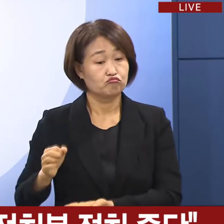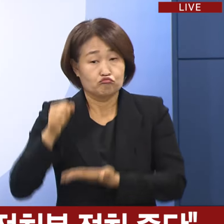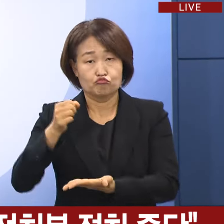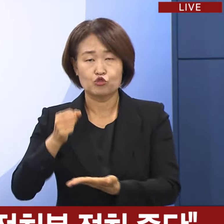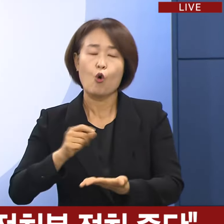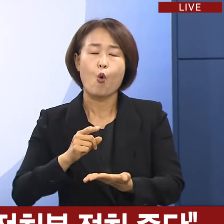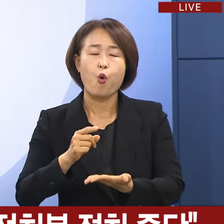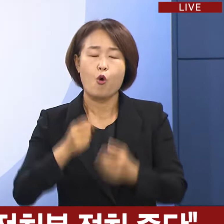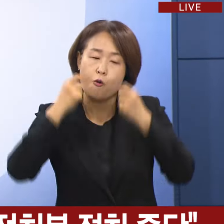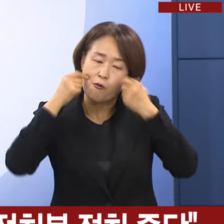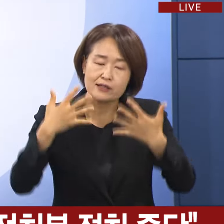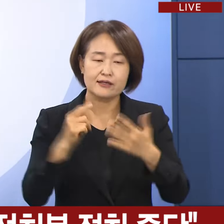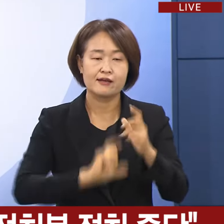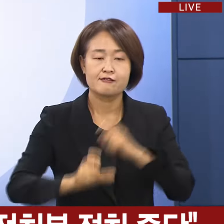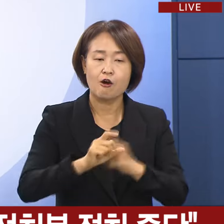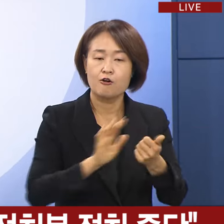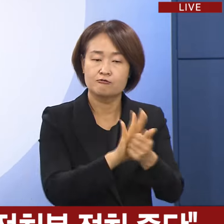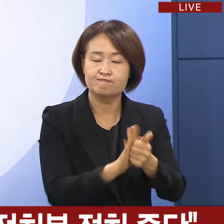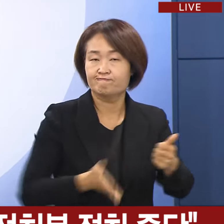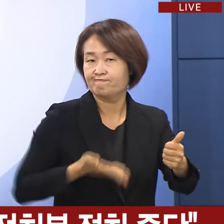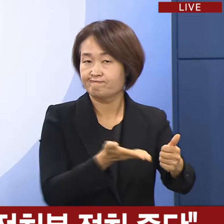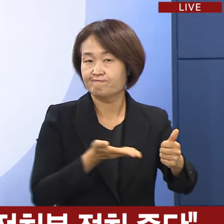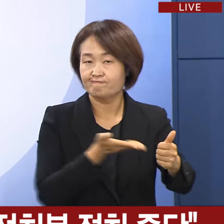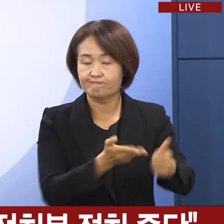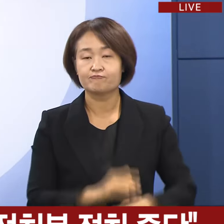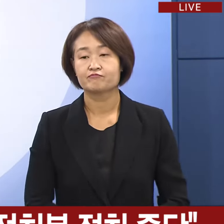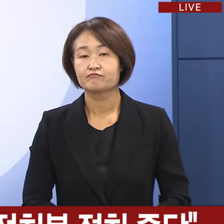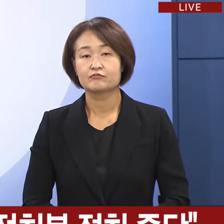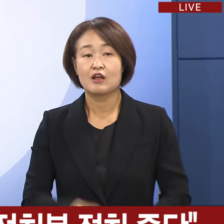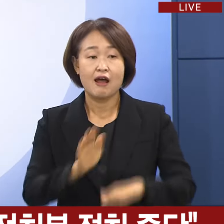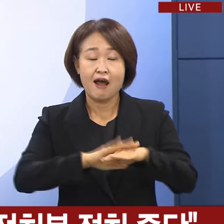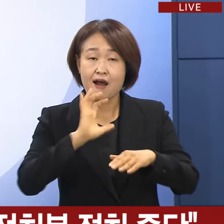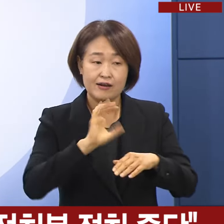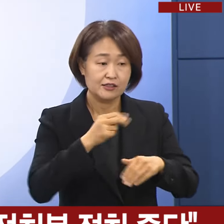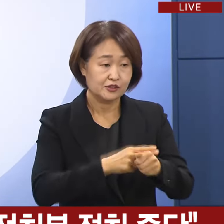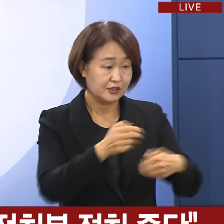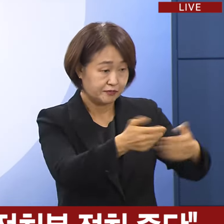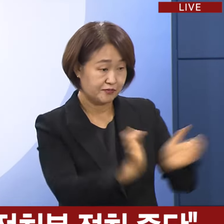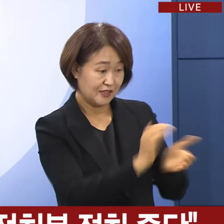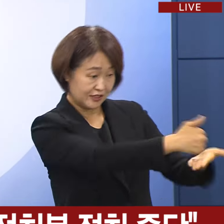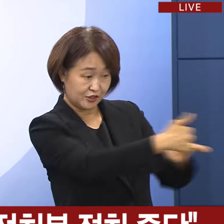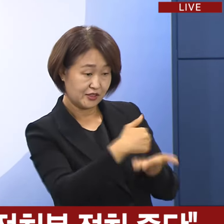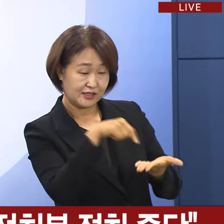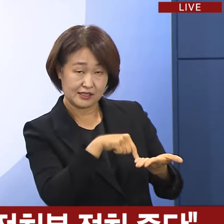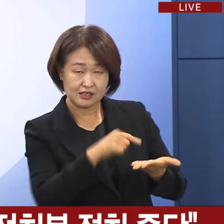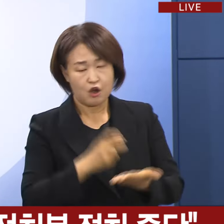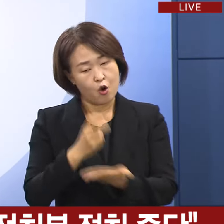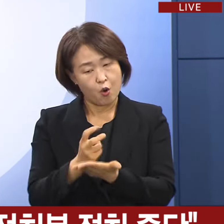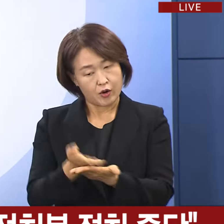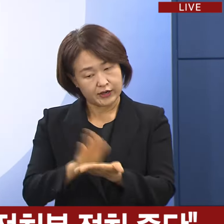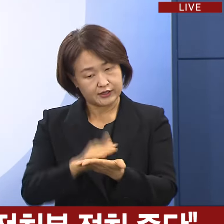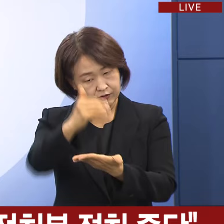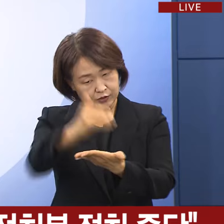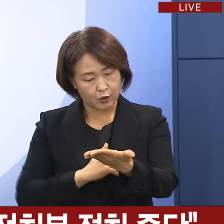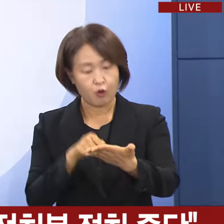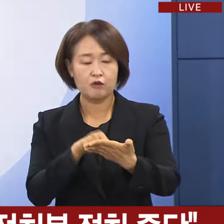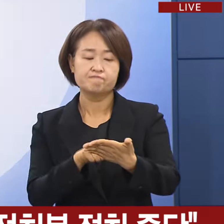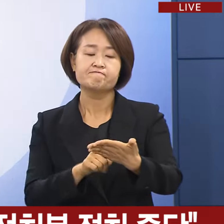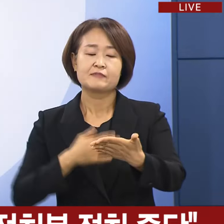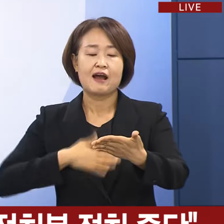획기적으로 강화하겠습니다. 전공의 단체에서 제시한 제도 개선 사항 또한